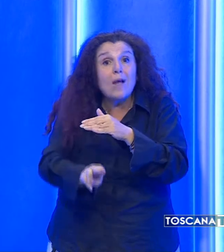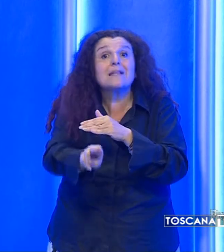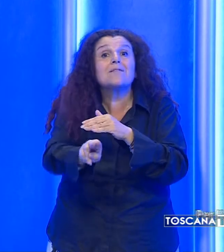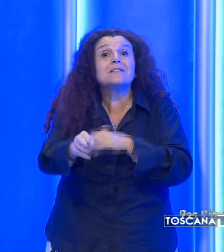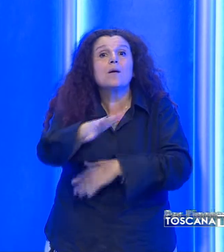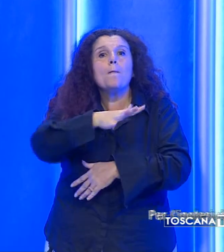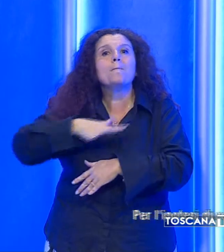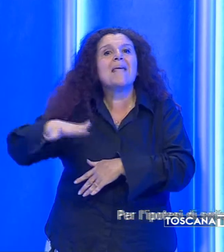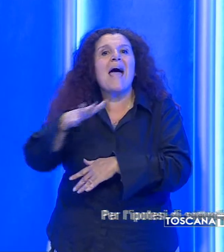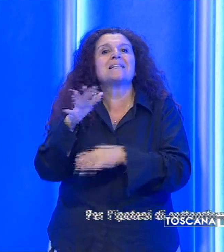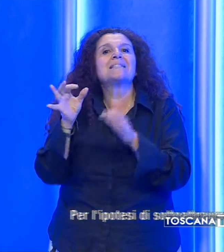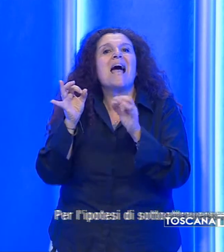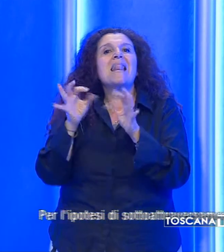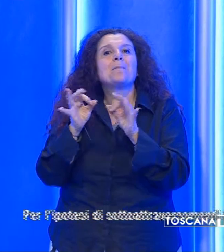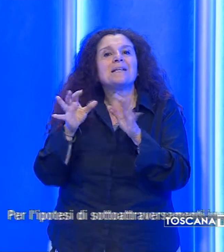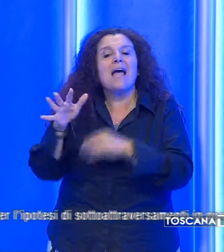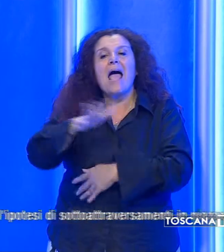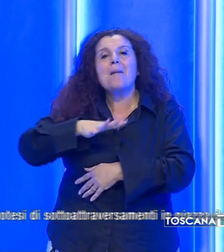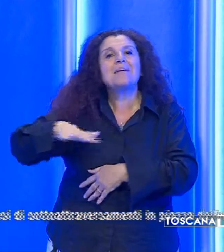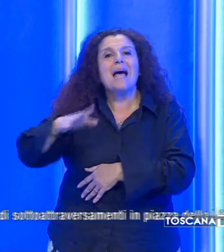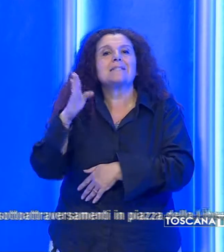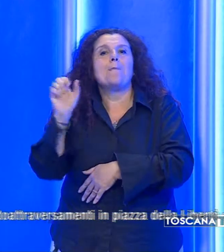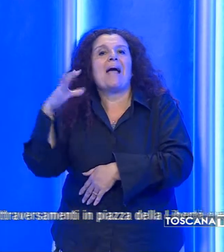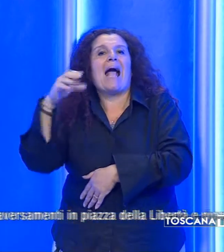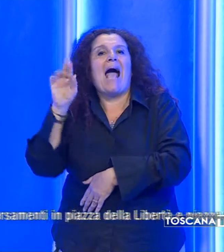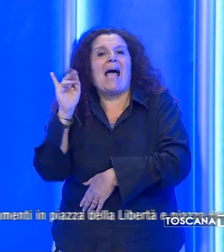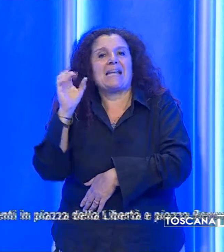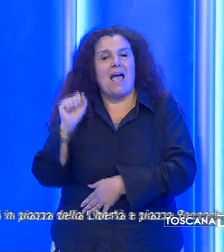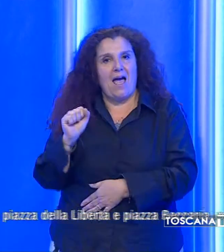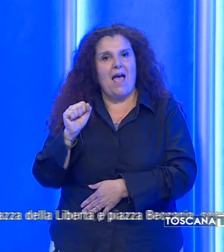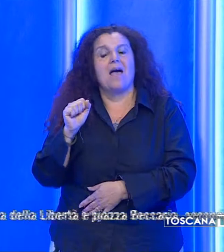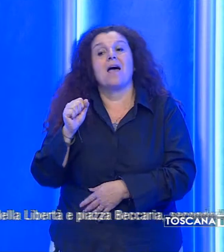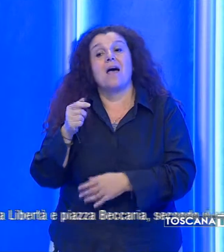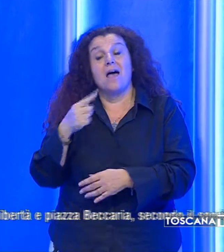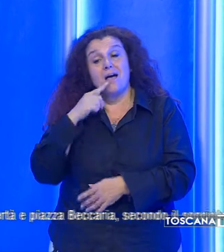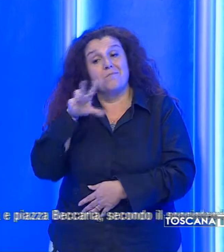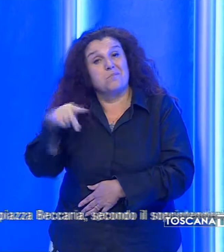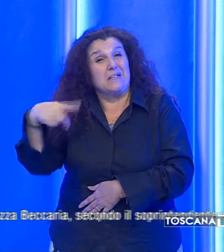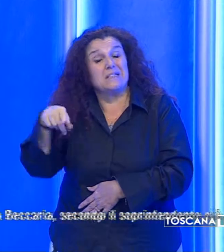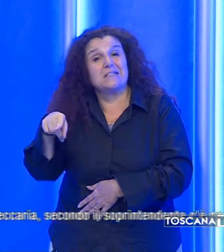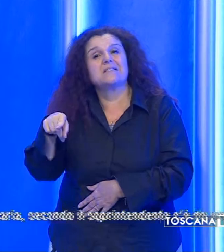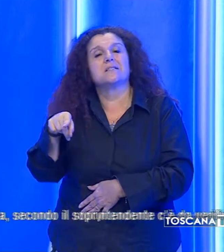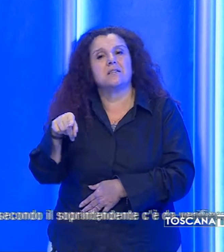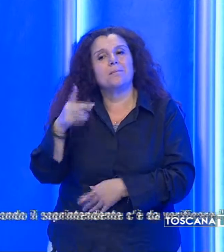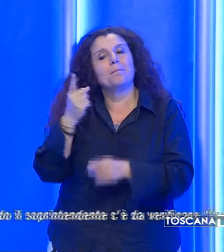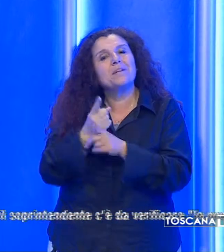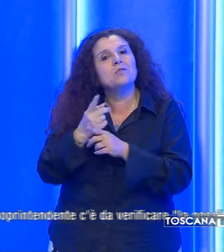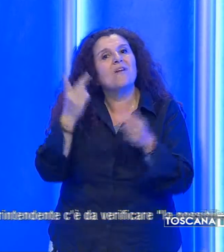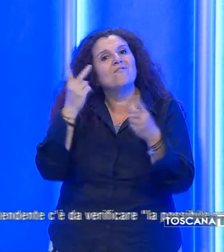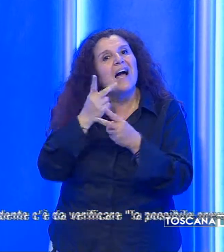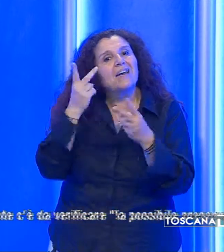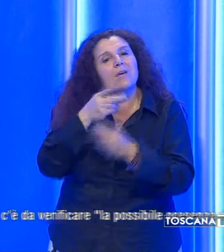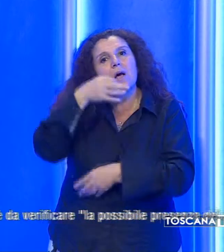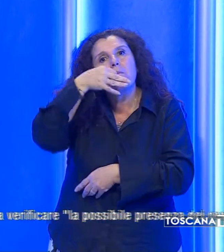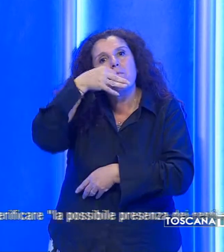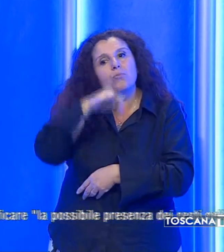Piazza della Libertà e Piazza Beccaria, secondo il soprintendente c'è da verificare la possibile